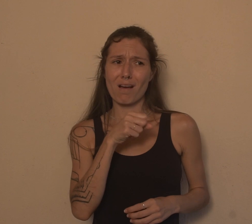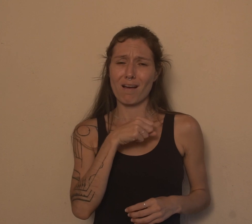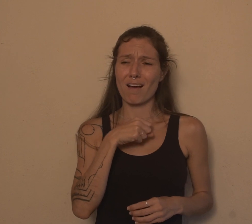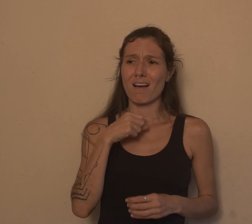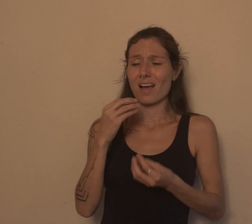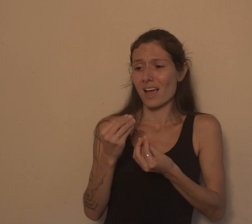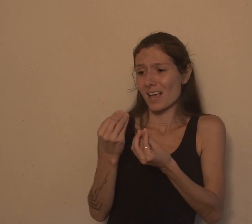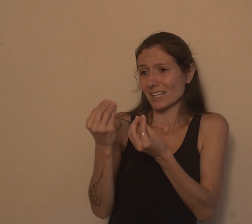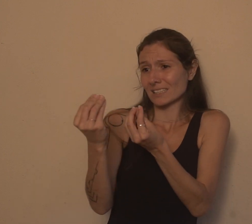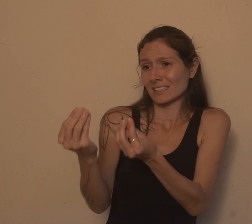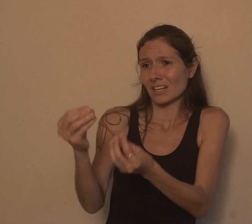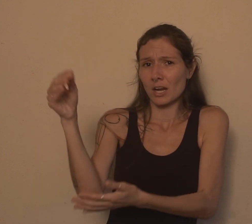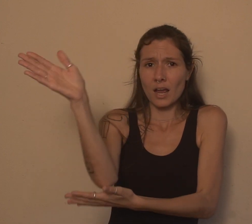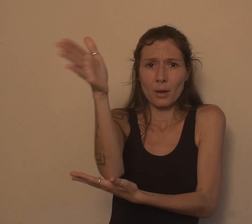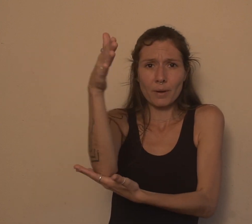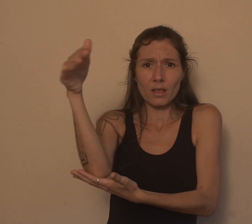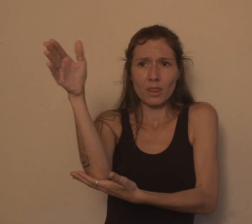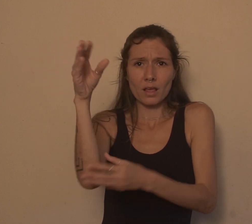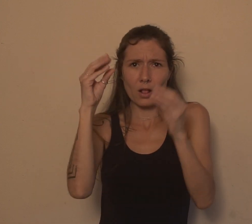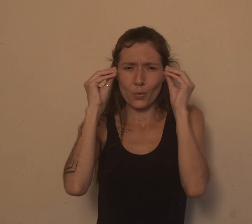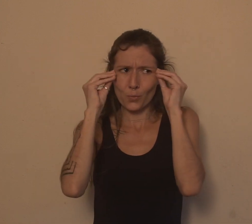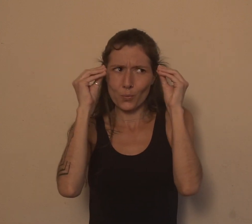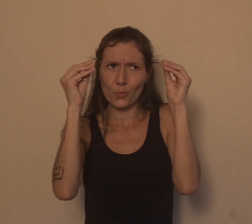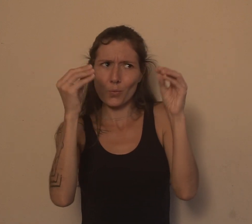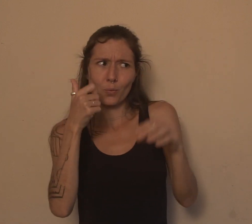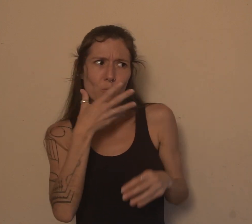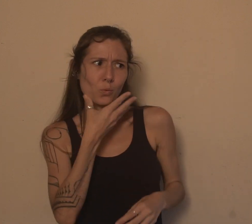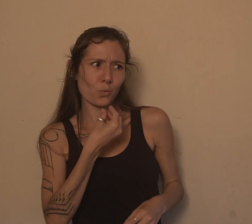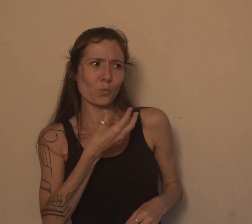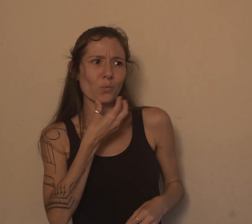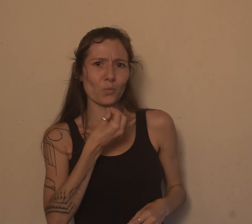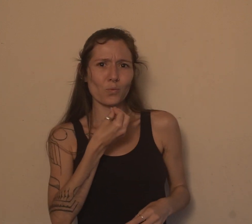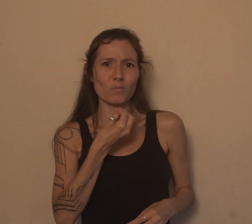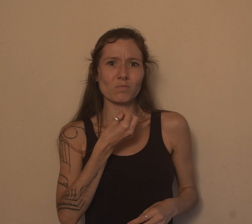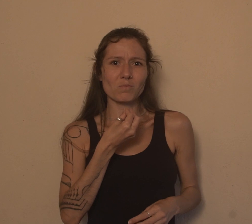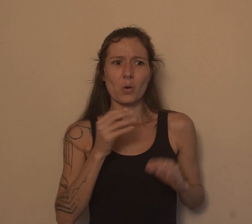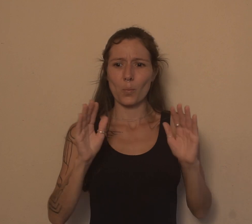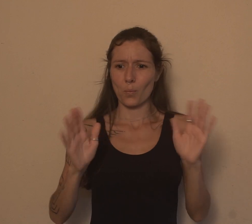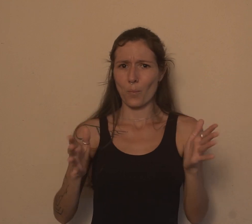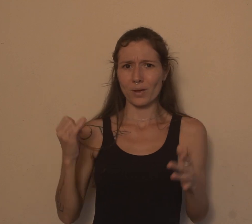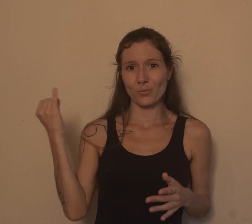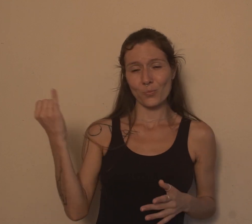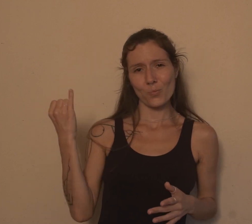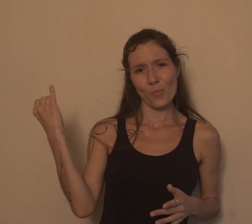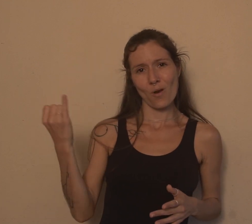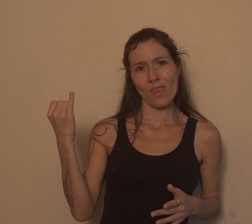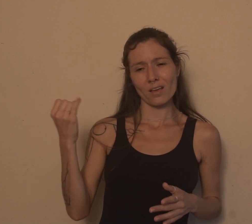velho, concentrado e bem aprumado. E percebendo a importância desse momento, quis chegar mais perto de